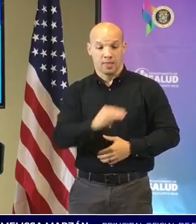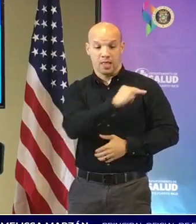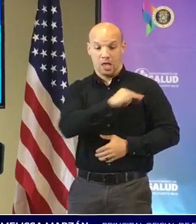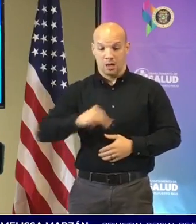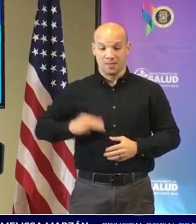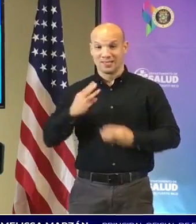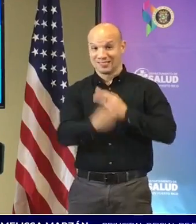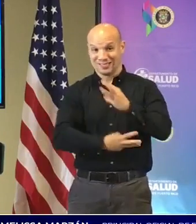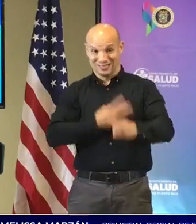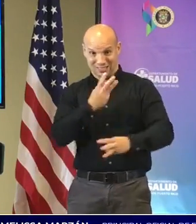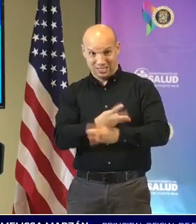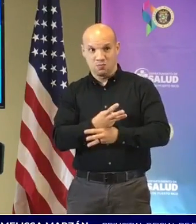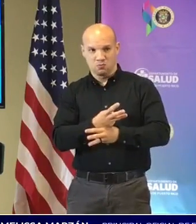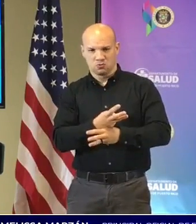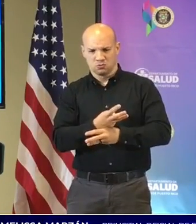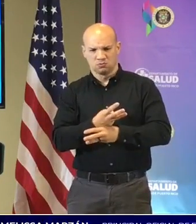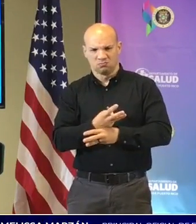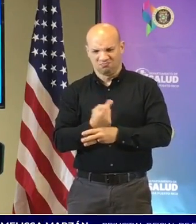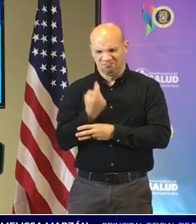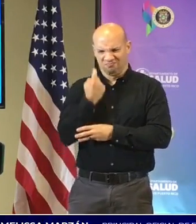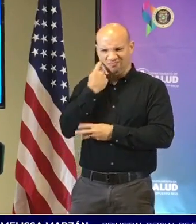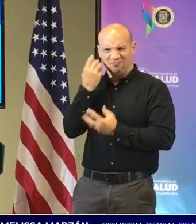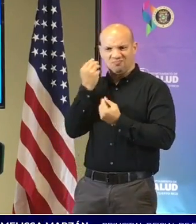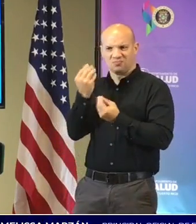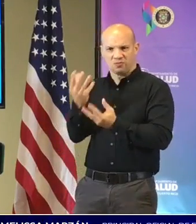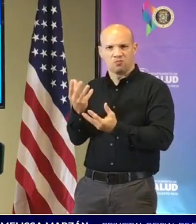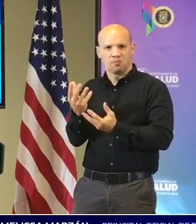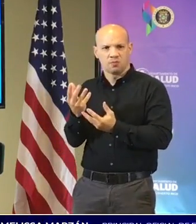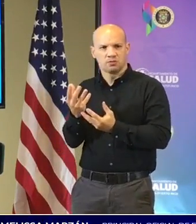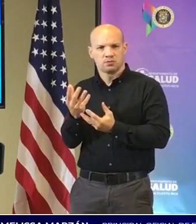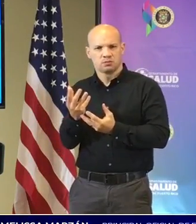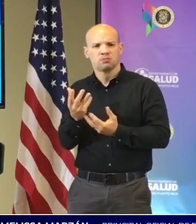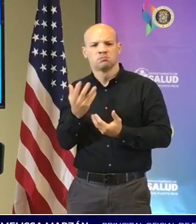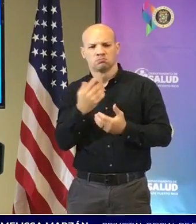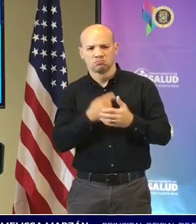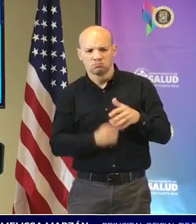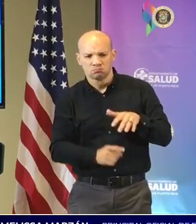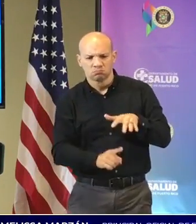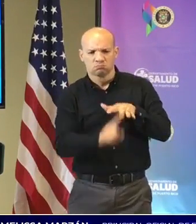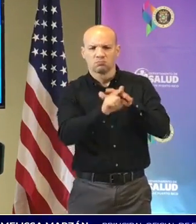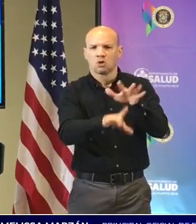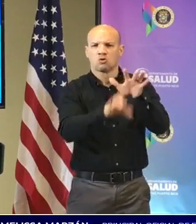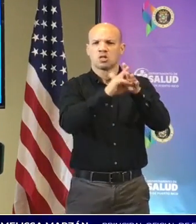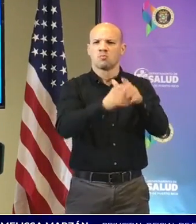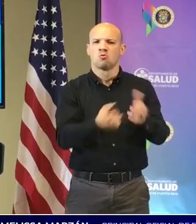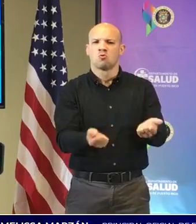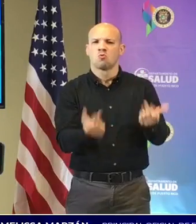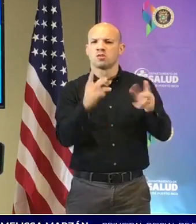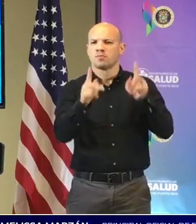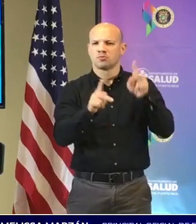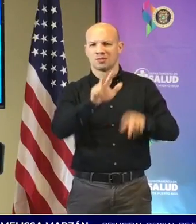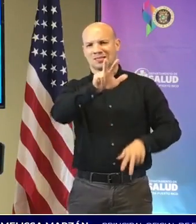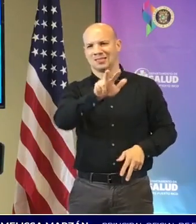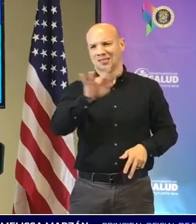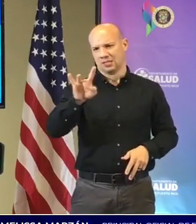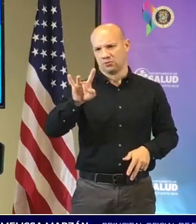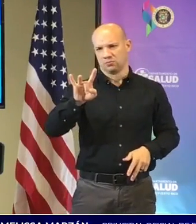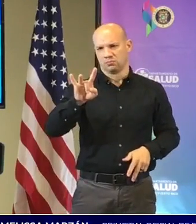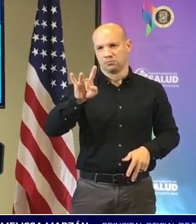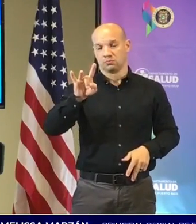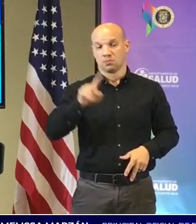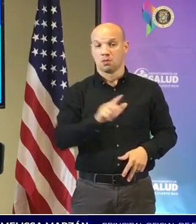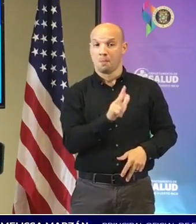actualización que tengo es que en total se habían identificado 38 casos 23